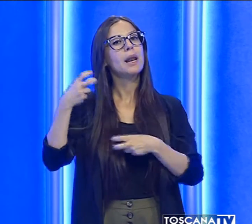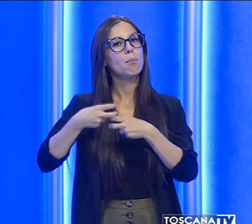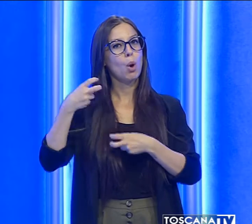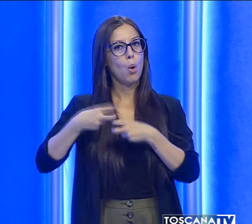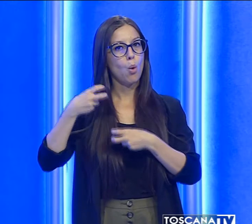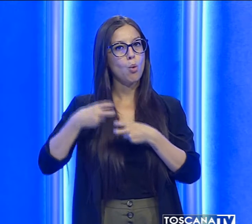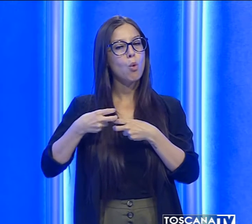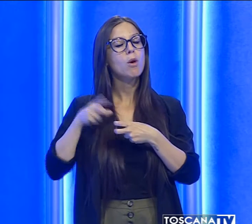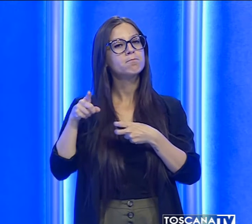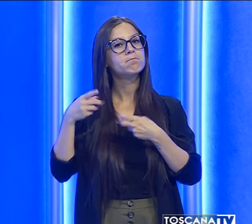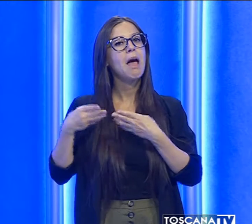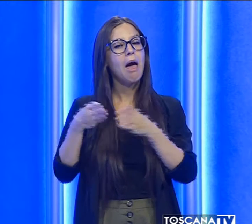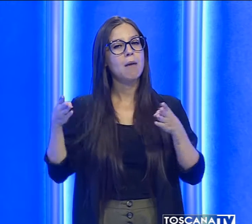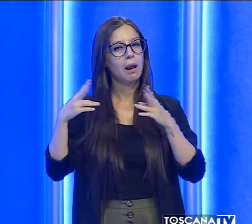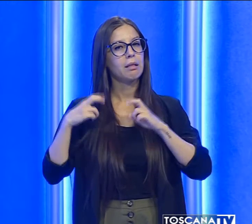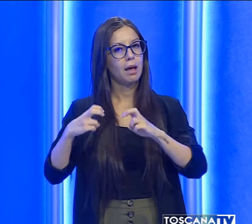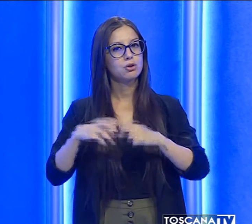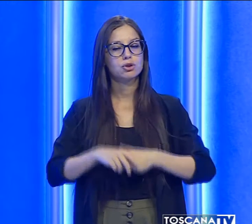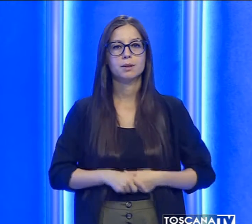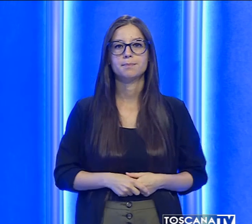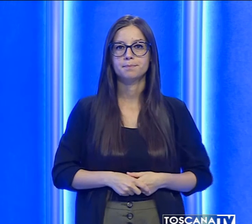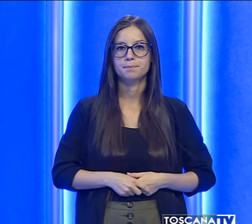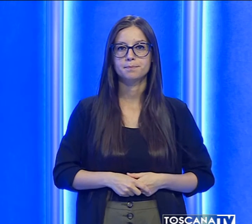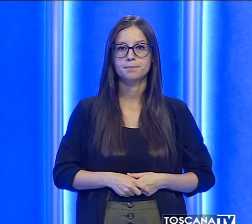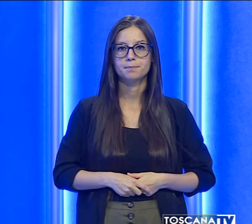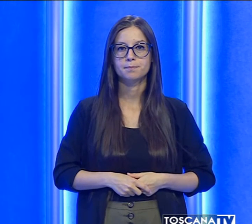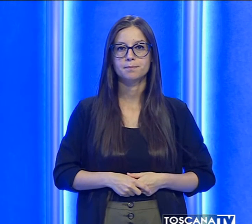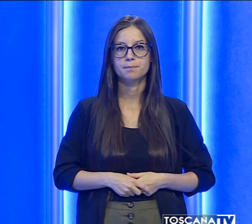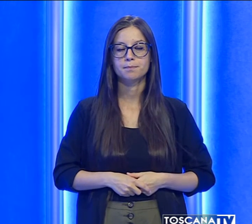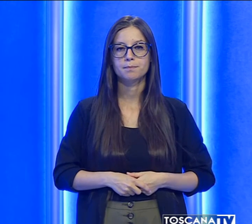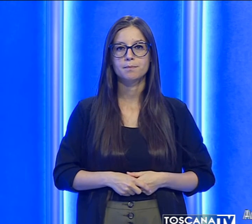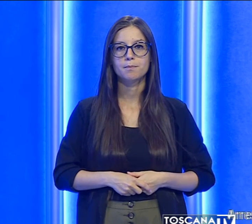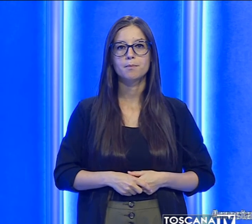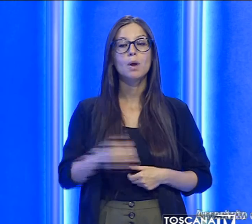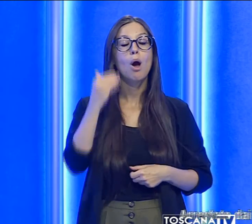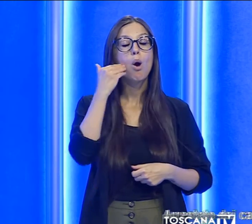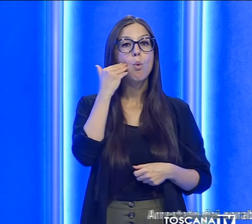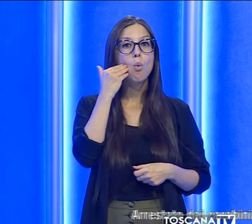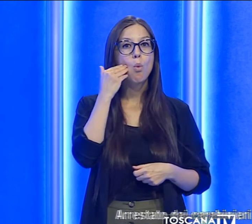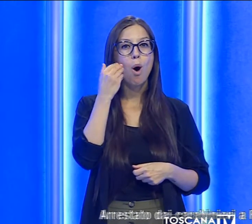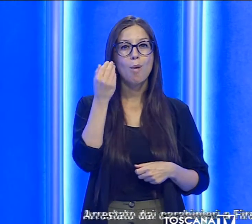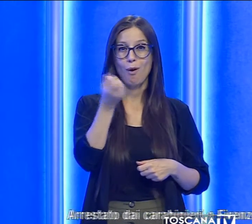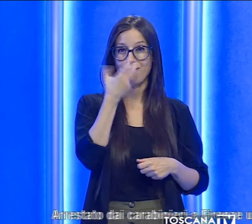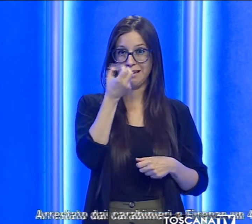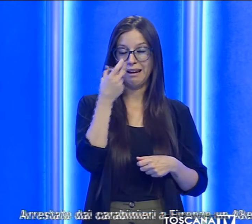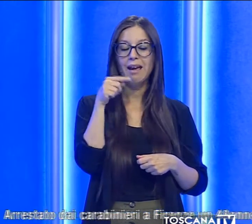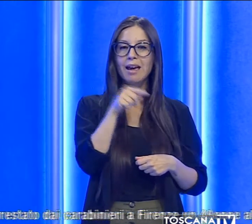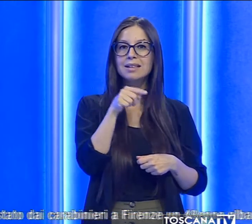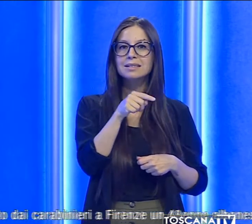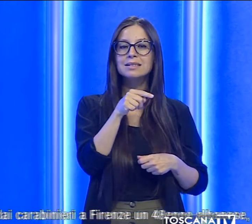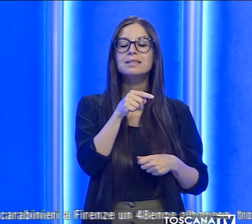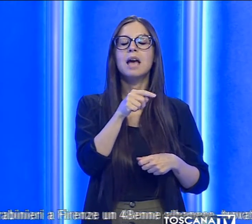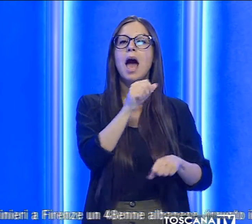che ha aperto un fascicolo. Arrestato dai carabinieri a Firenze un uomo di